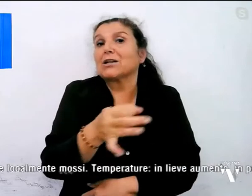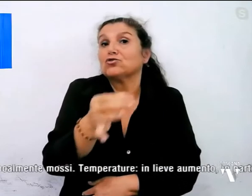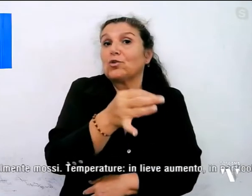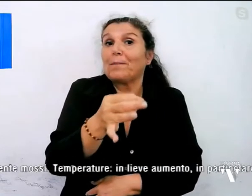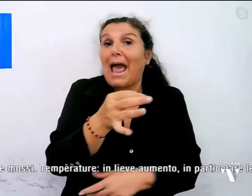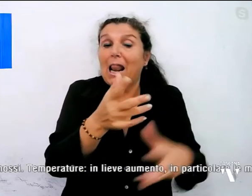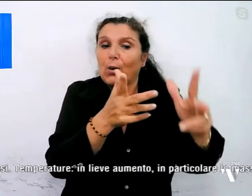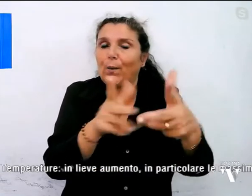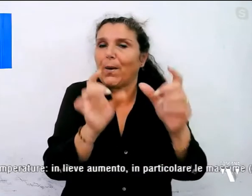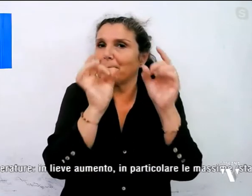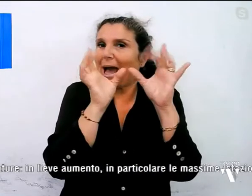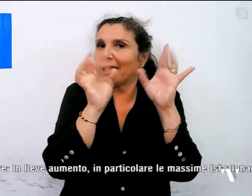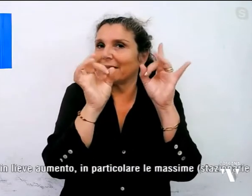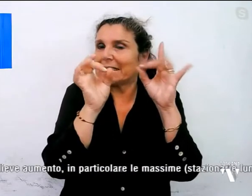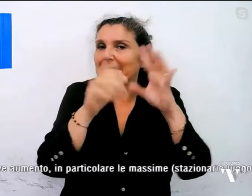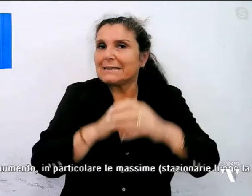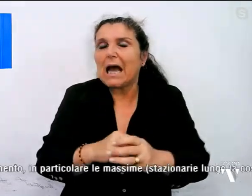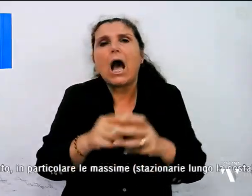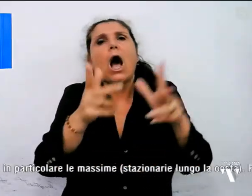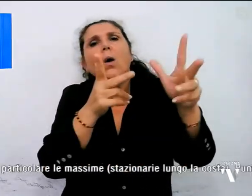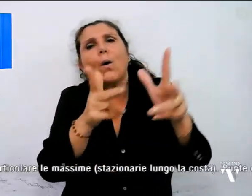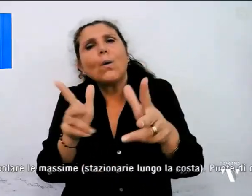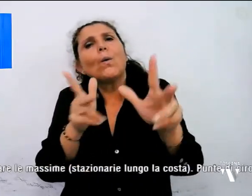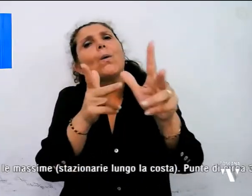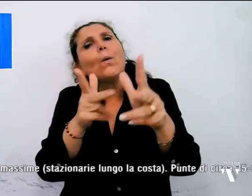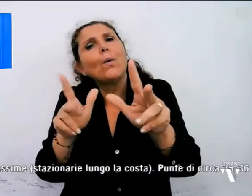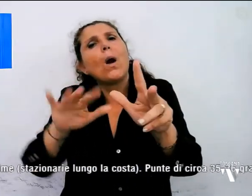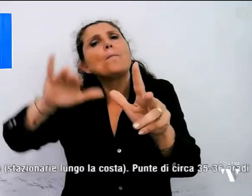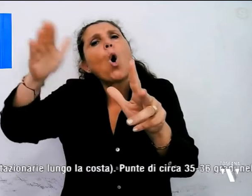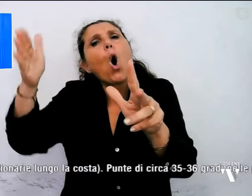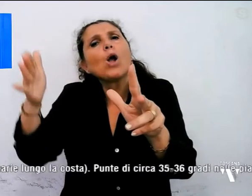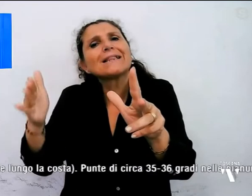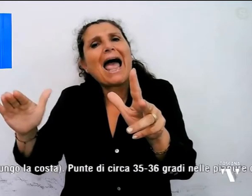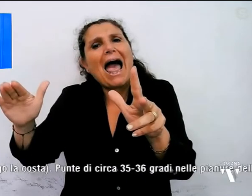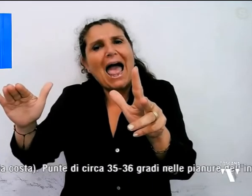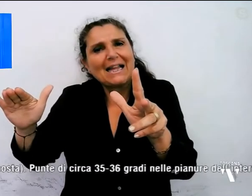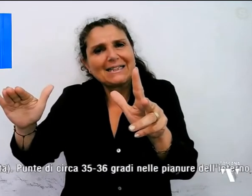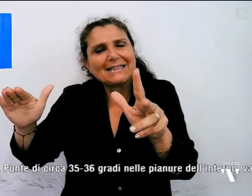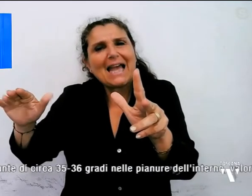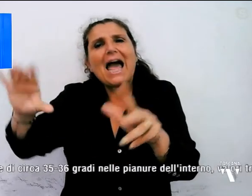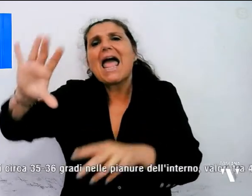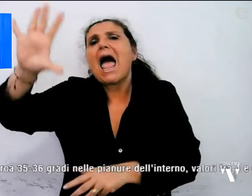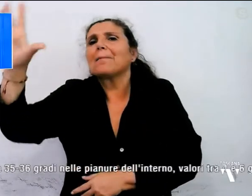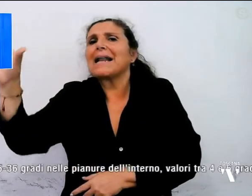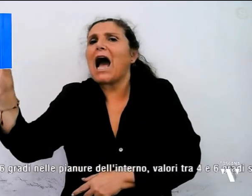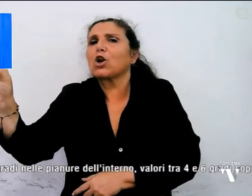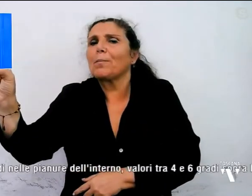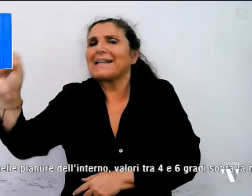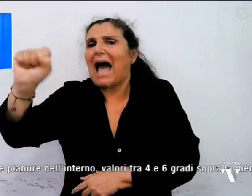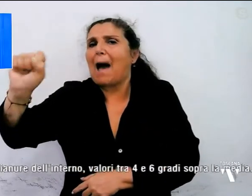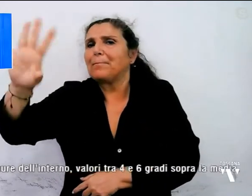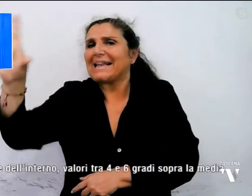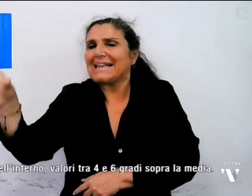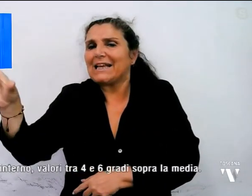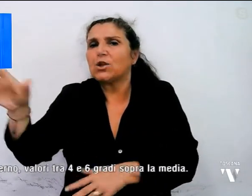mattinata moderati in montagna e sui versanti emiliano romagnoli dell'appennino i